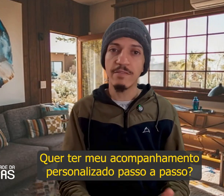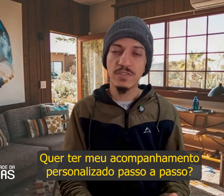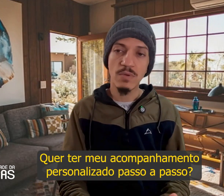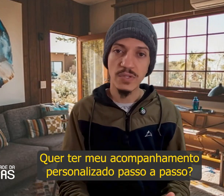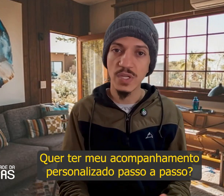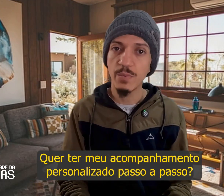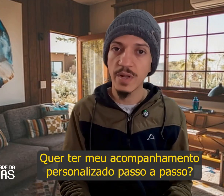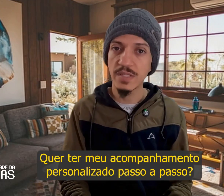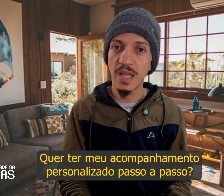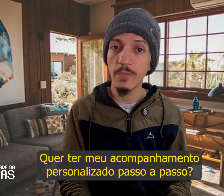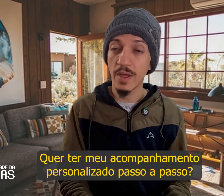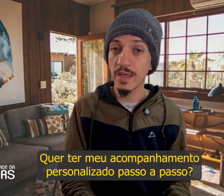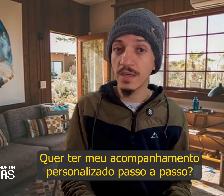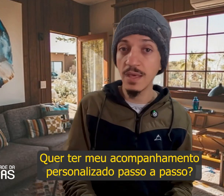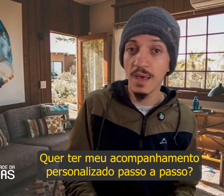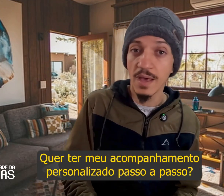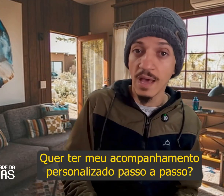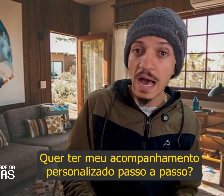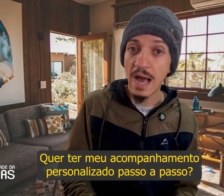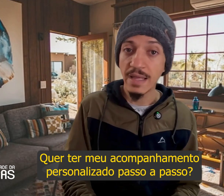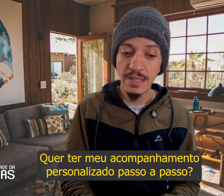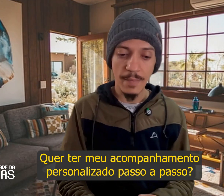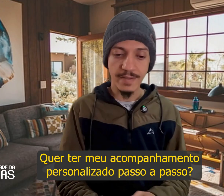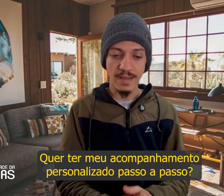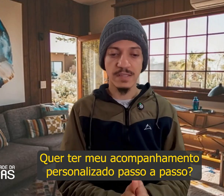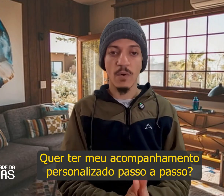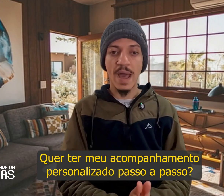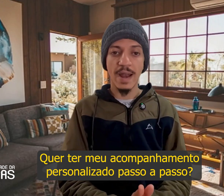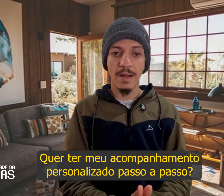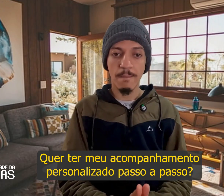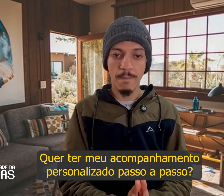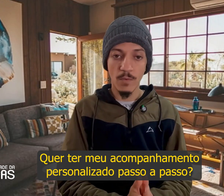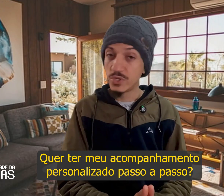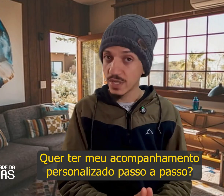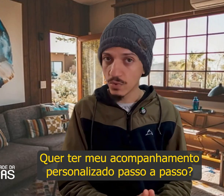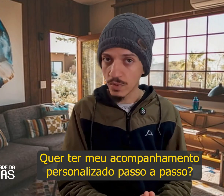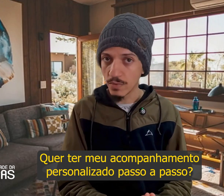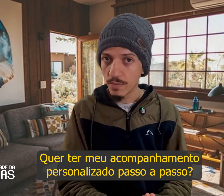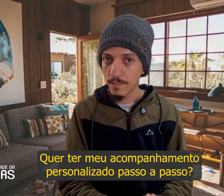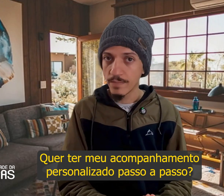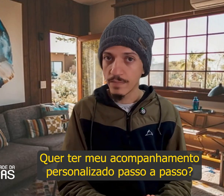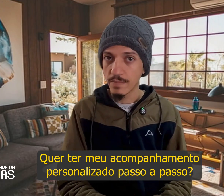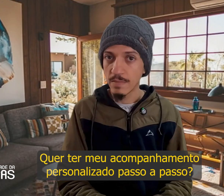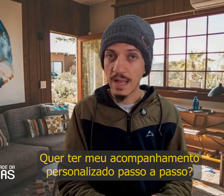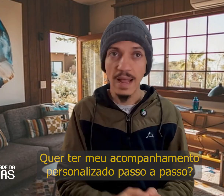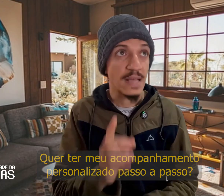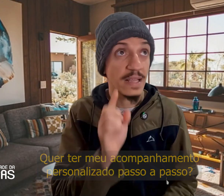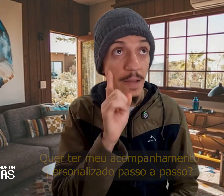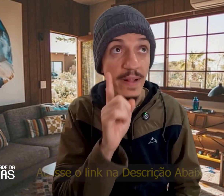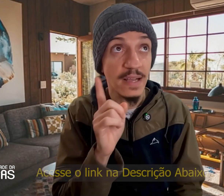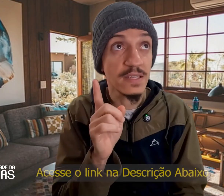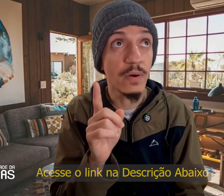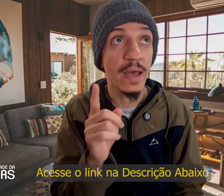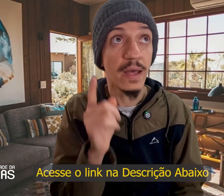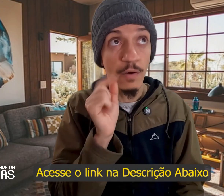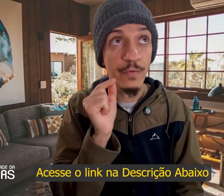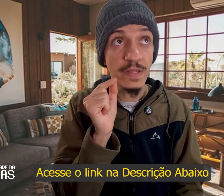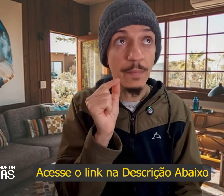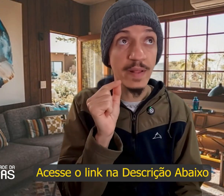situações, por exemplo, em que a interpretação era o dia todo. Aliás, a interpretação é... Eu fui interpretar um